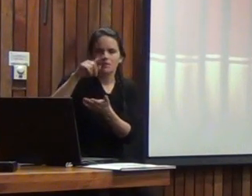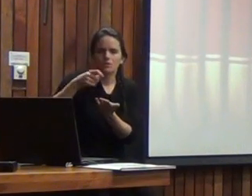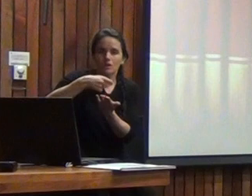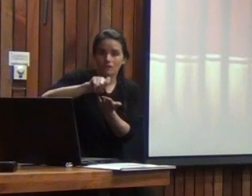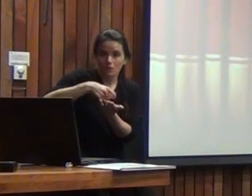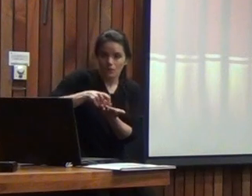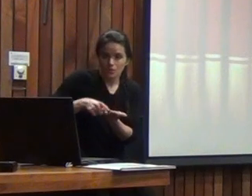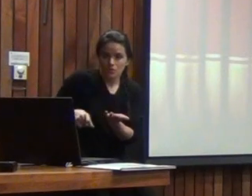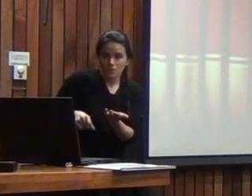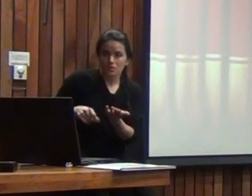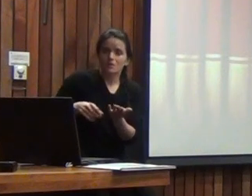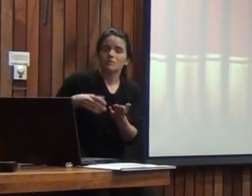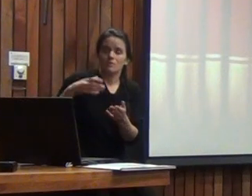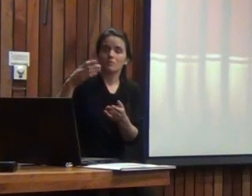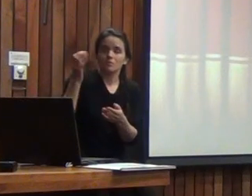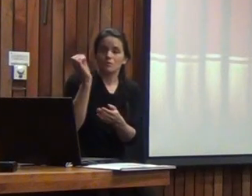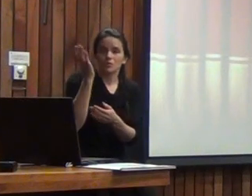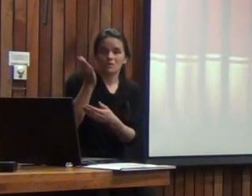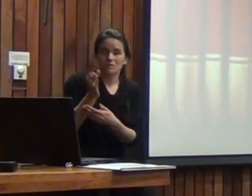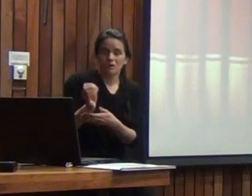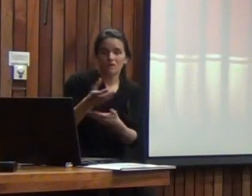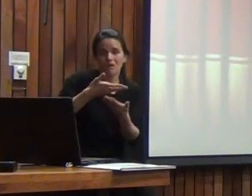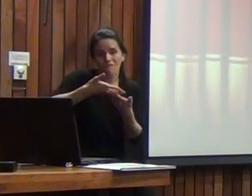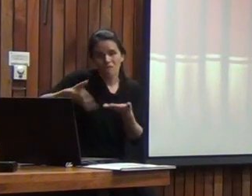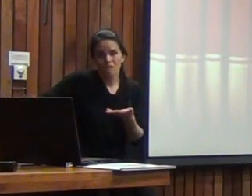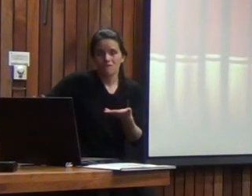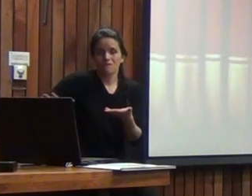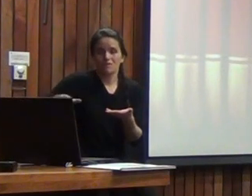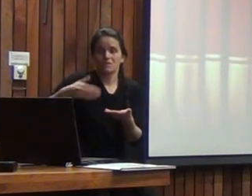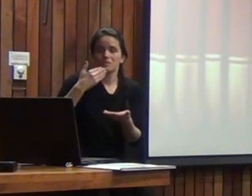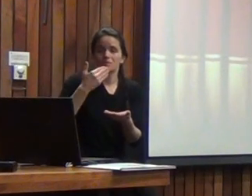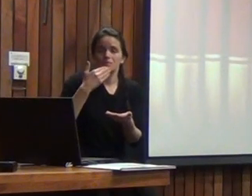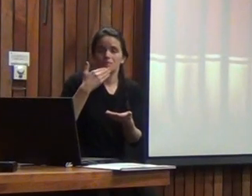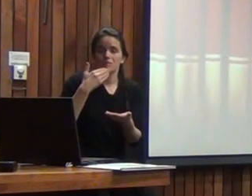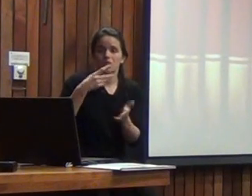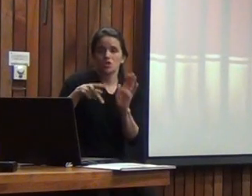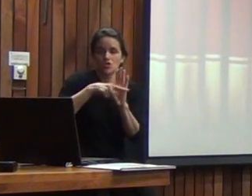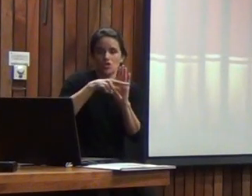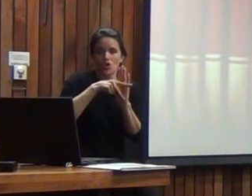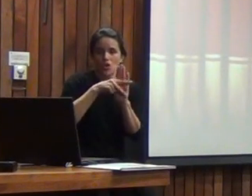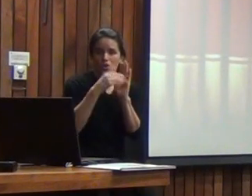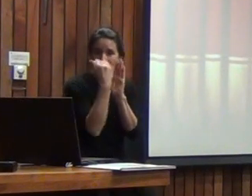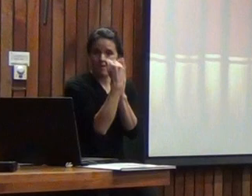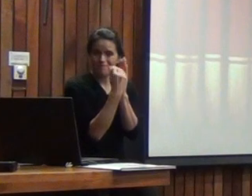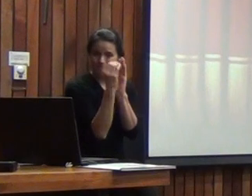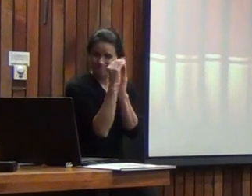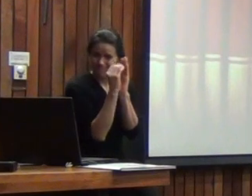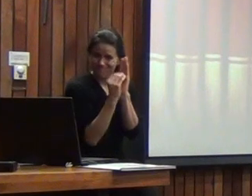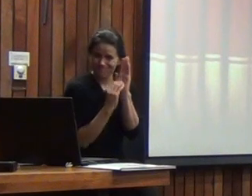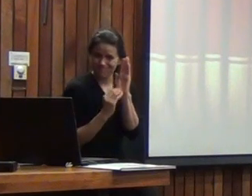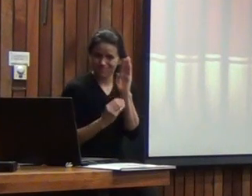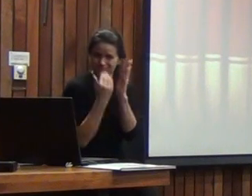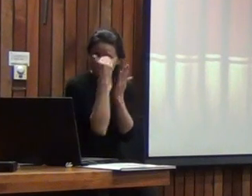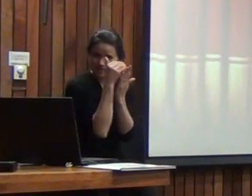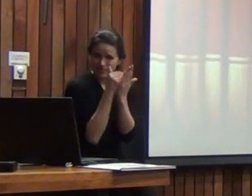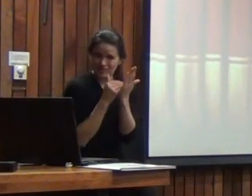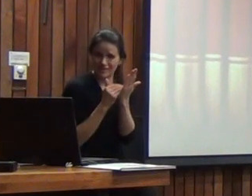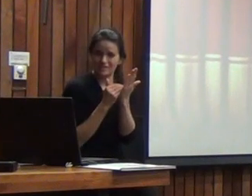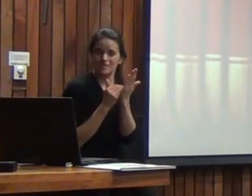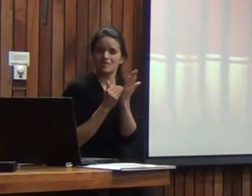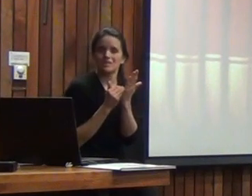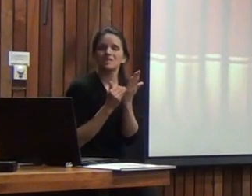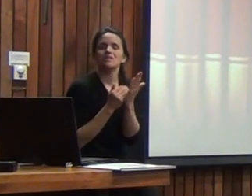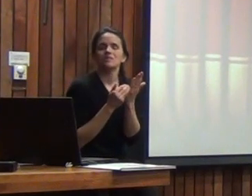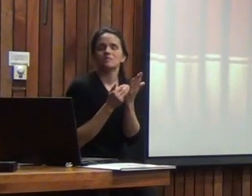uno deja una posición importante de varianza fuera también lo que contraviene las normas exactamente de la